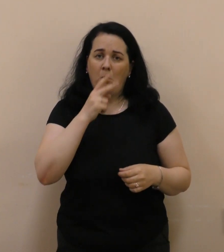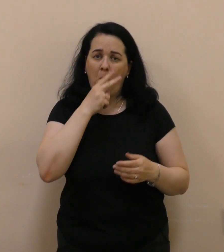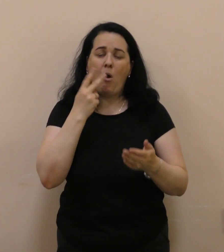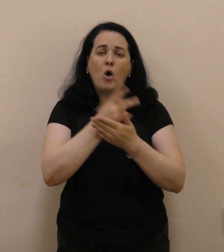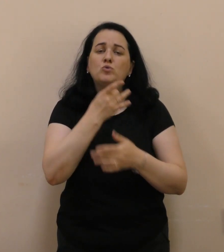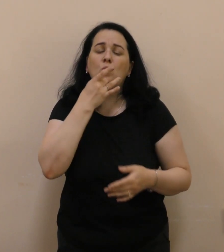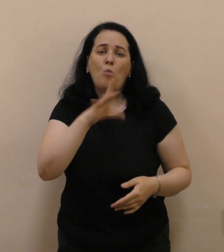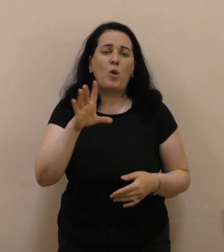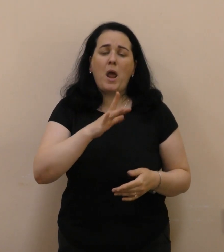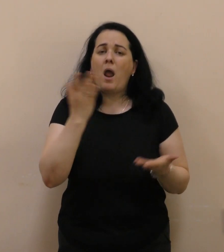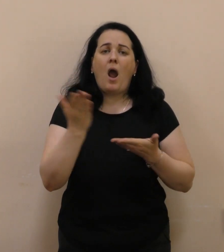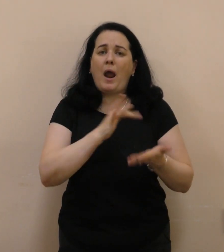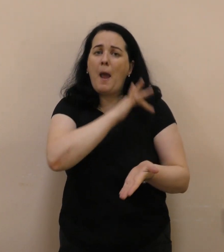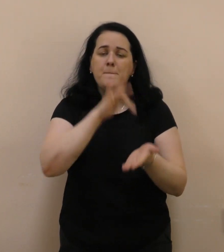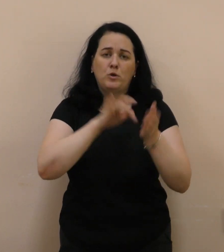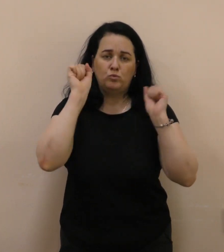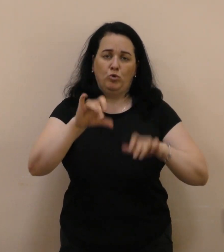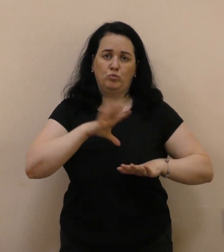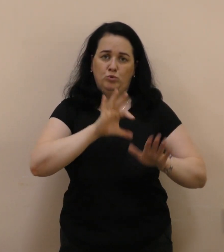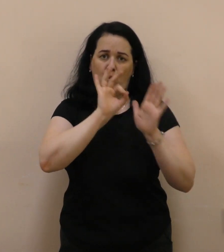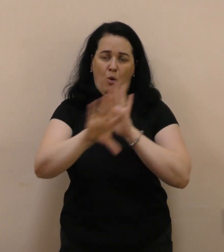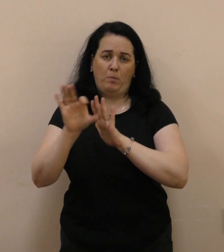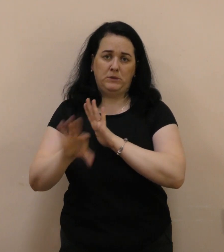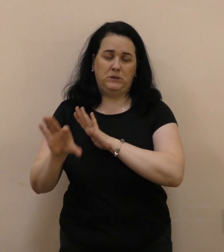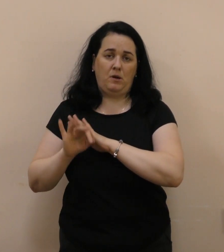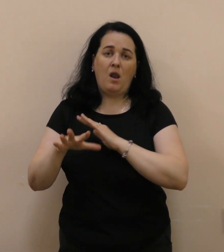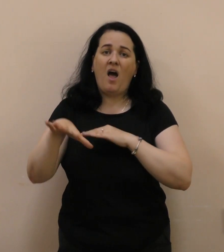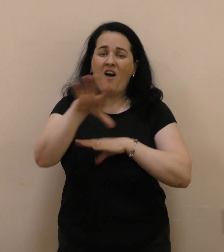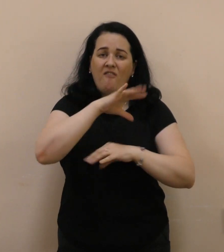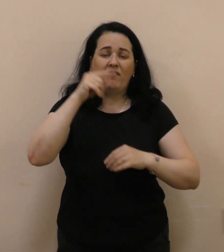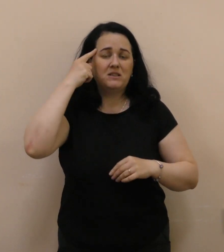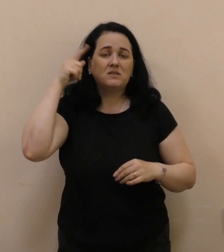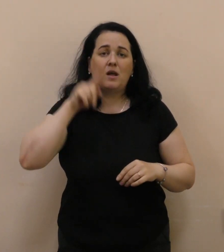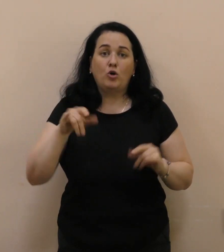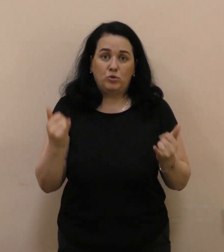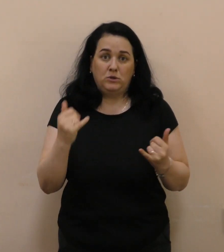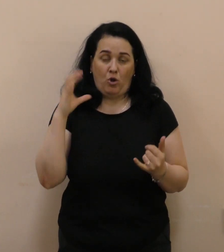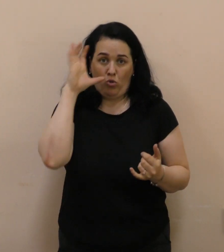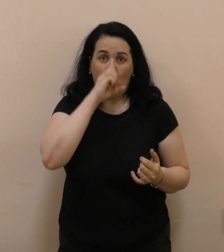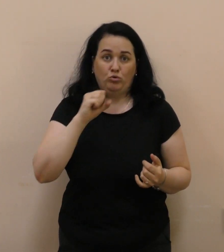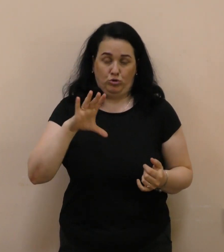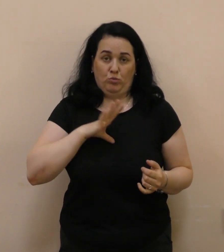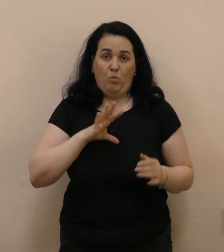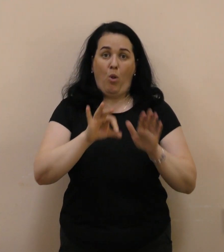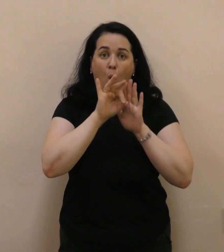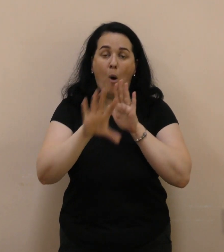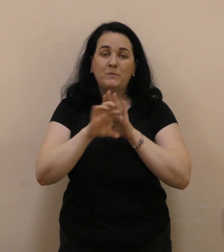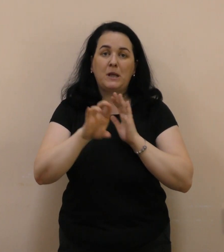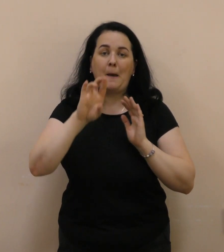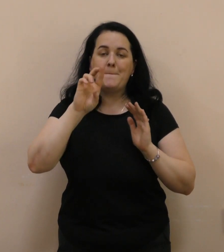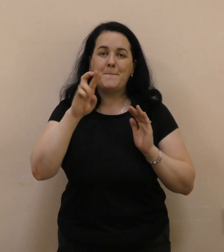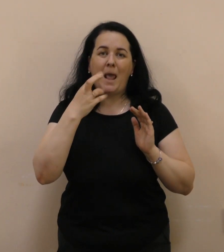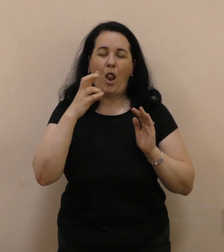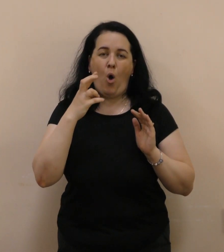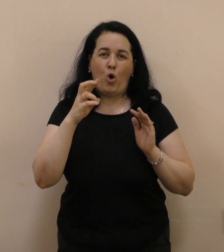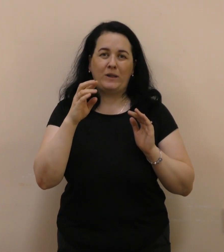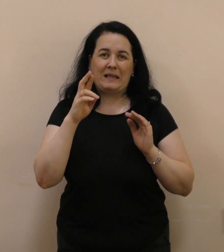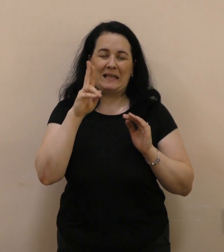будь-яке місто сьогодні може бути обстріляне. Ви знаєте, що цієї ночі було обстрілене Білгород-Дністровське